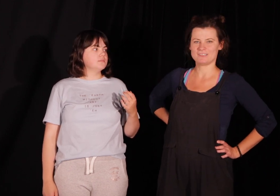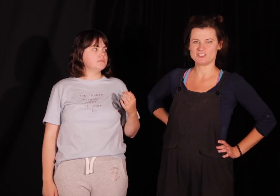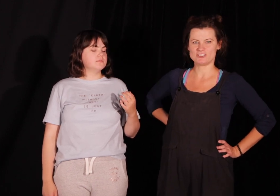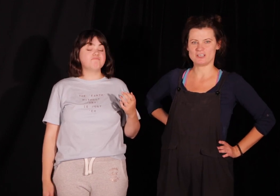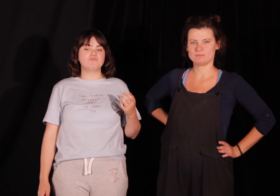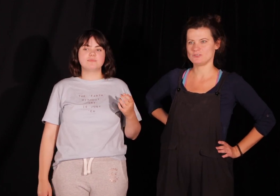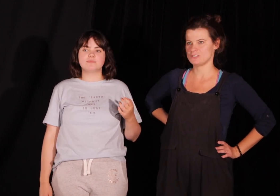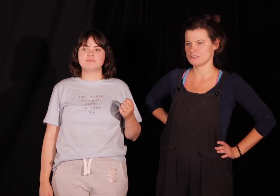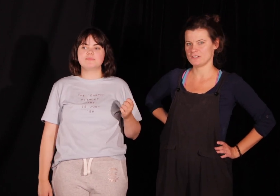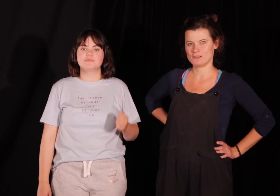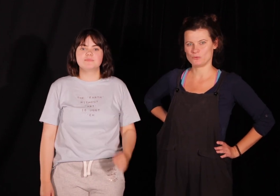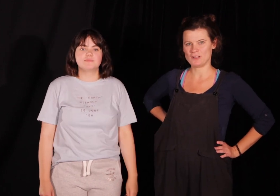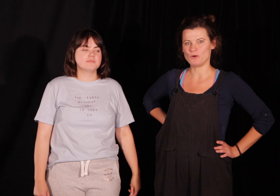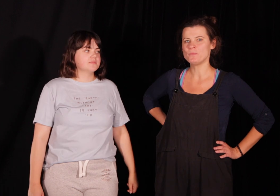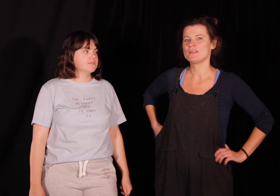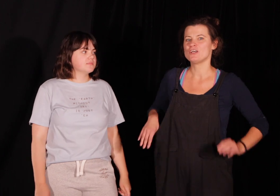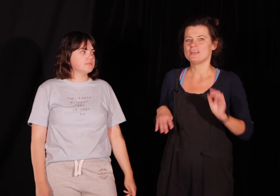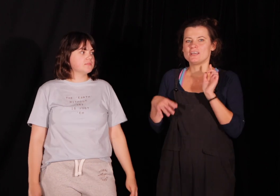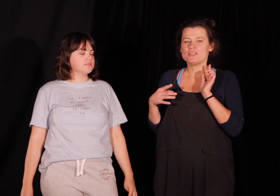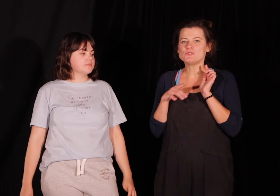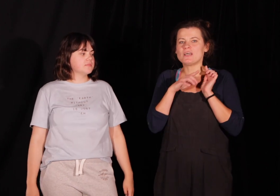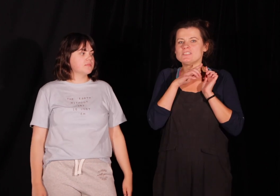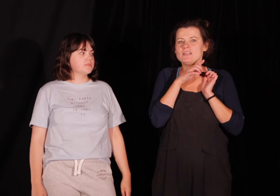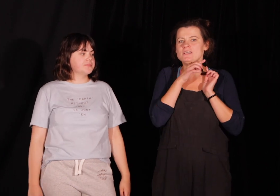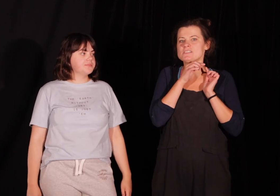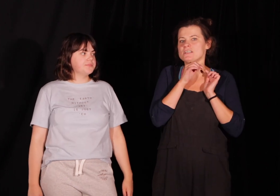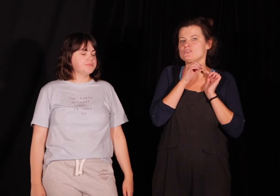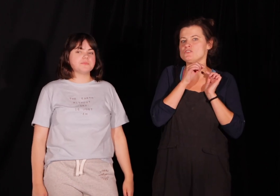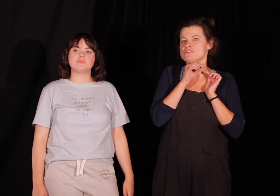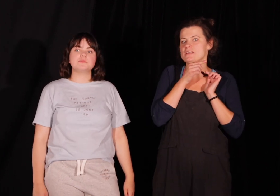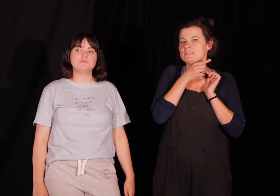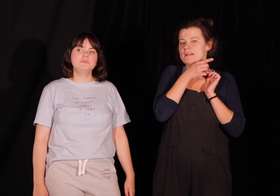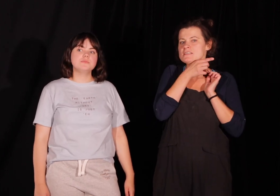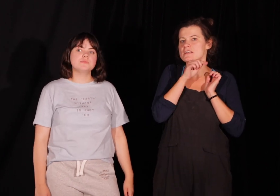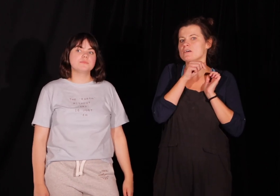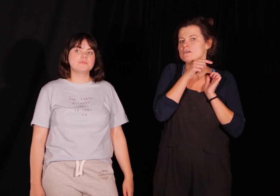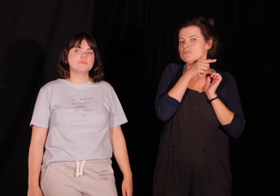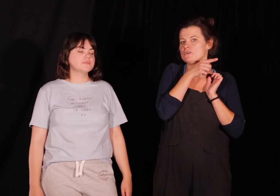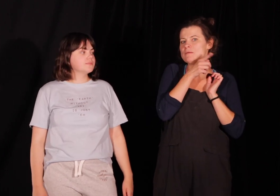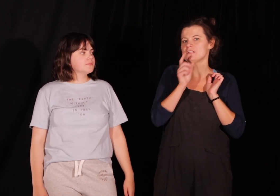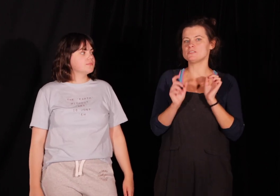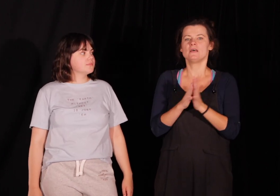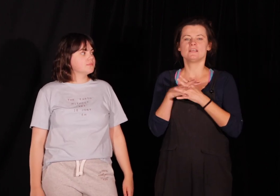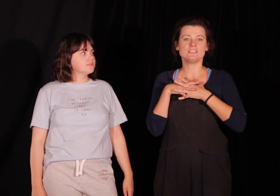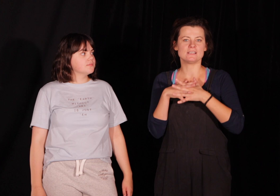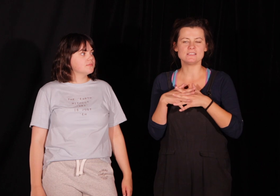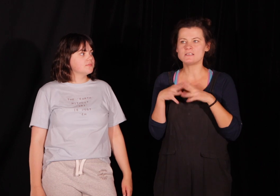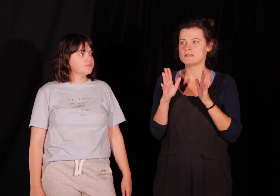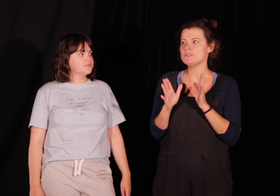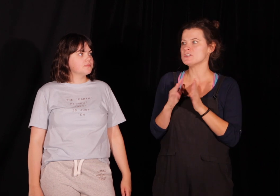Fantastycznie, myślę, że się udało. I słuchajcie, jeszcze jedno ćwiczenie. Teraz wykonamy nasz język. Zamieni się